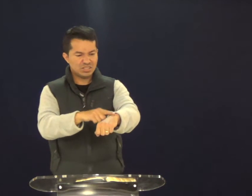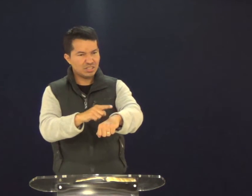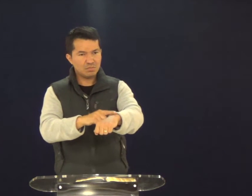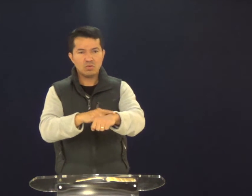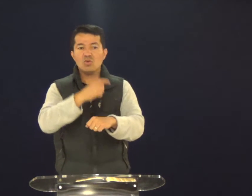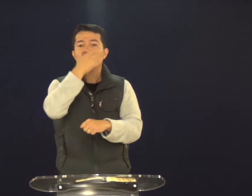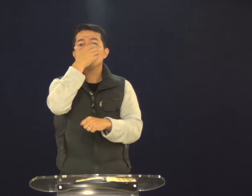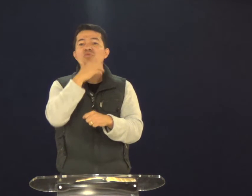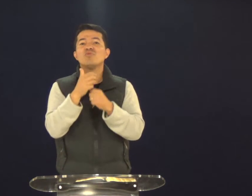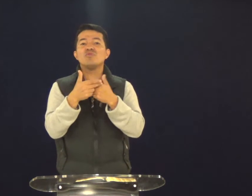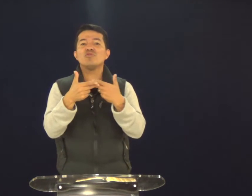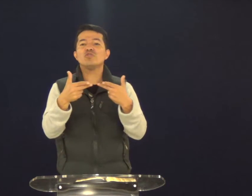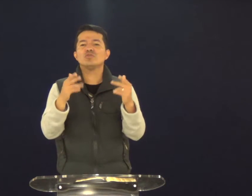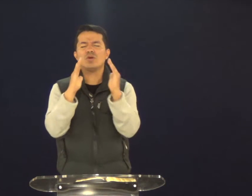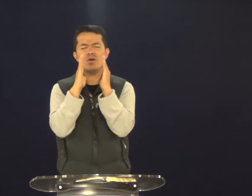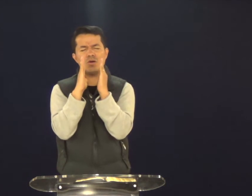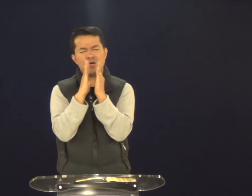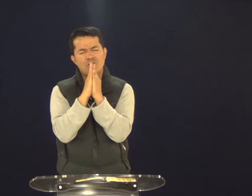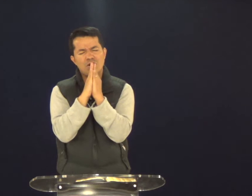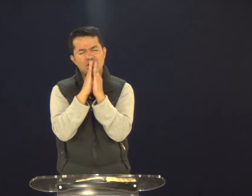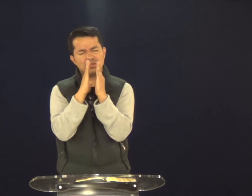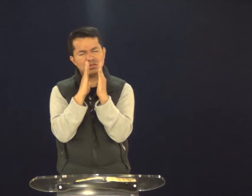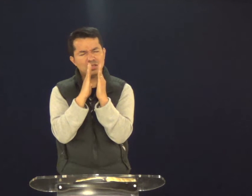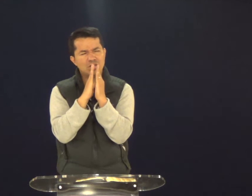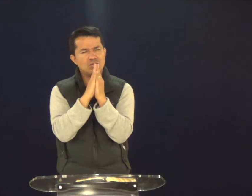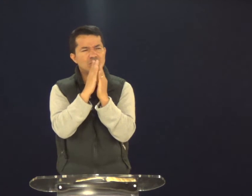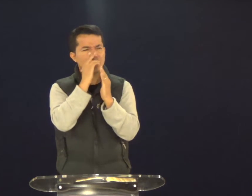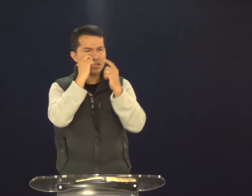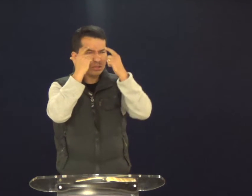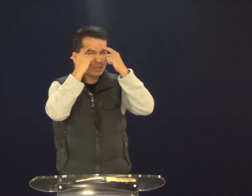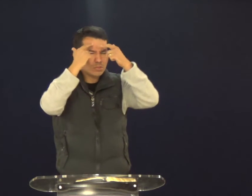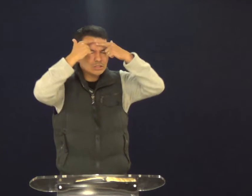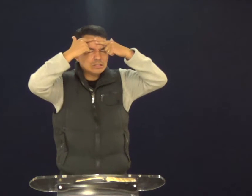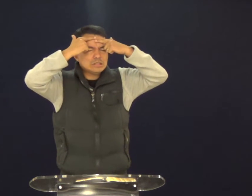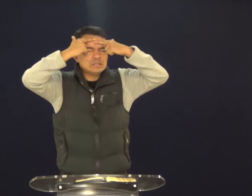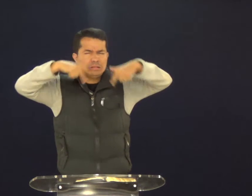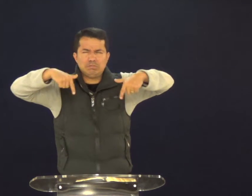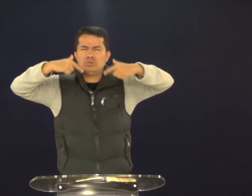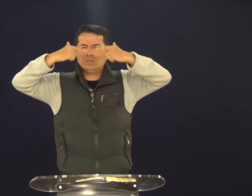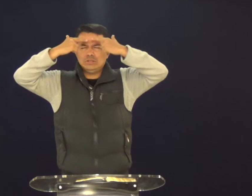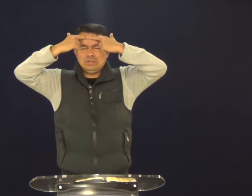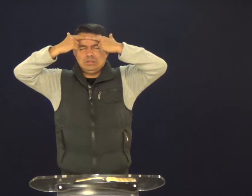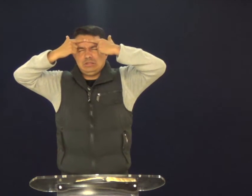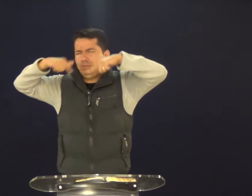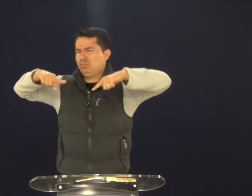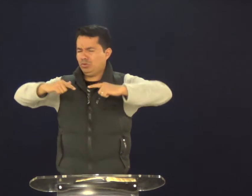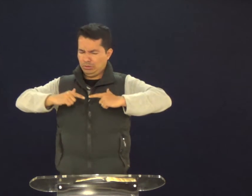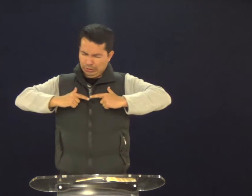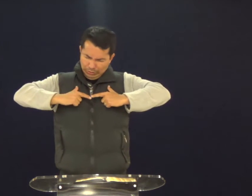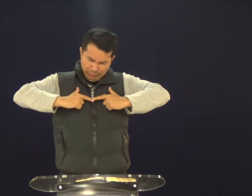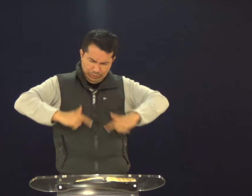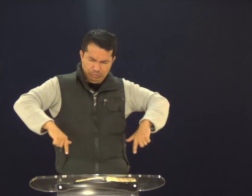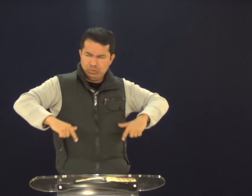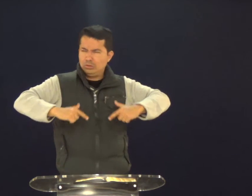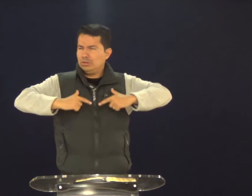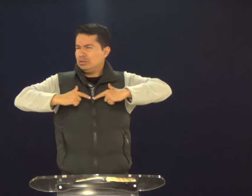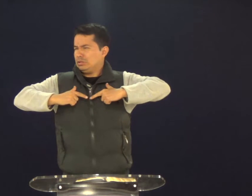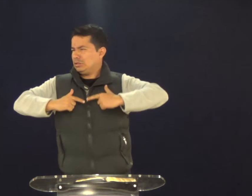não é fácil. Mas nós precisamos, em todo o tempo, estar em sintonia com o Senhor, para que Ele